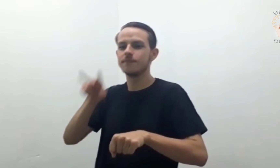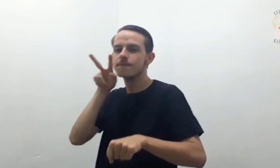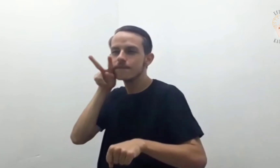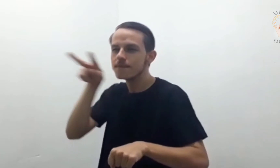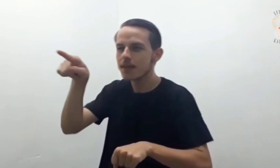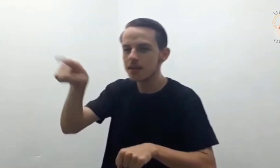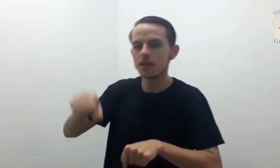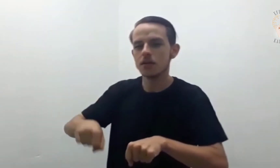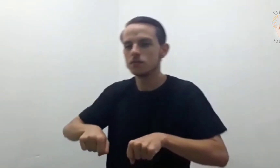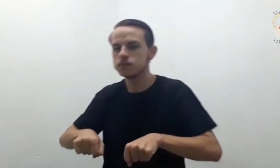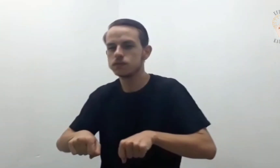trás